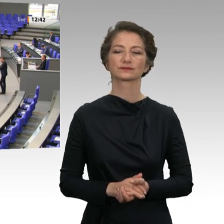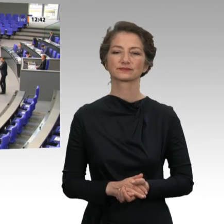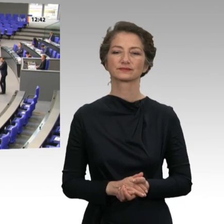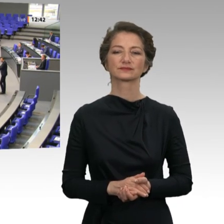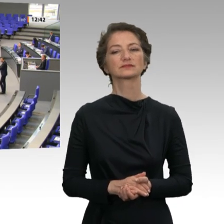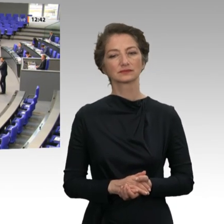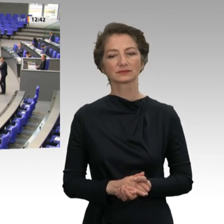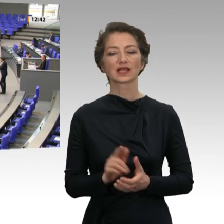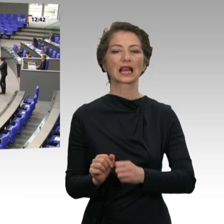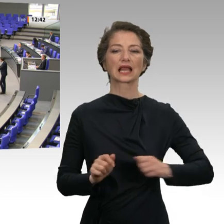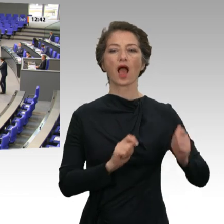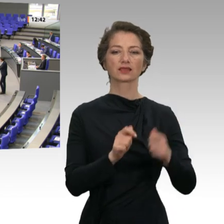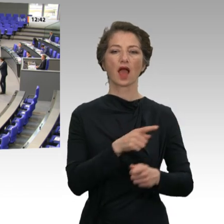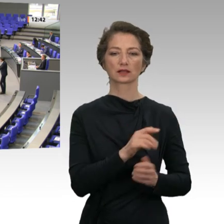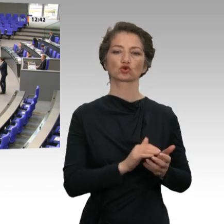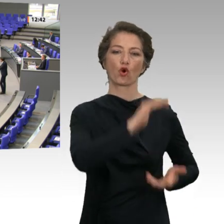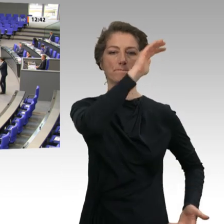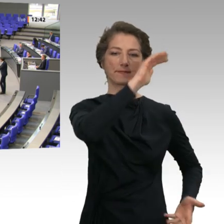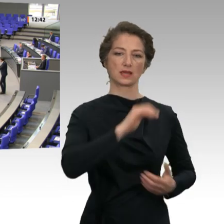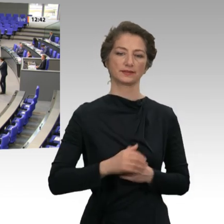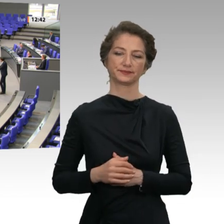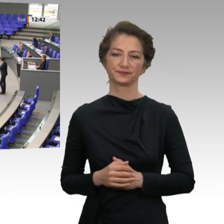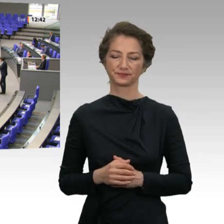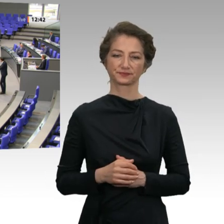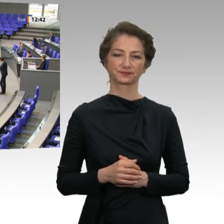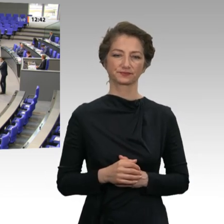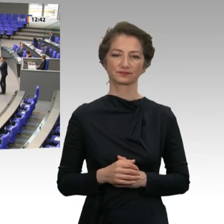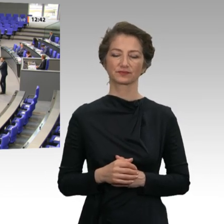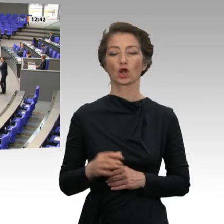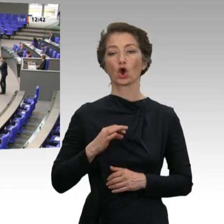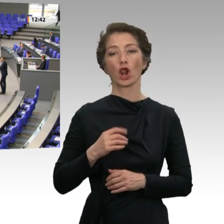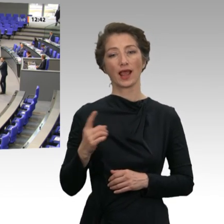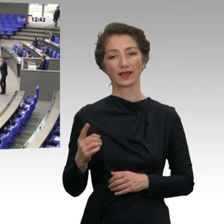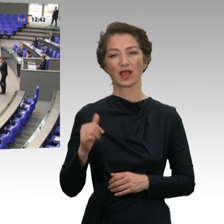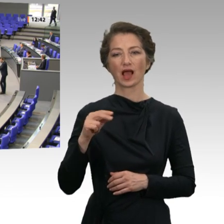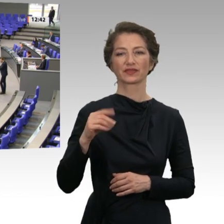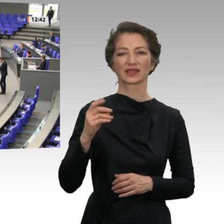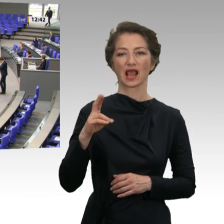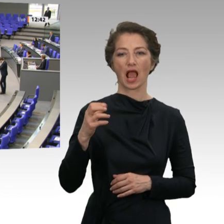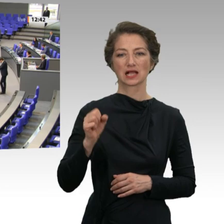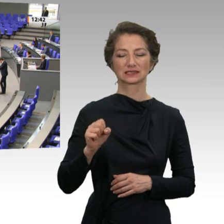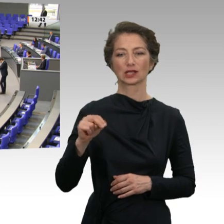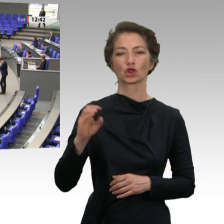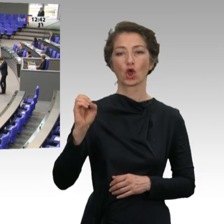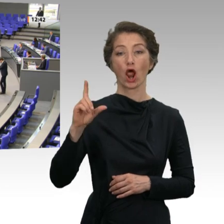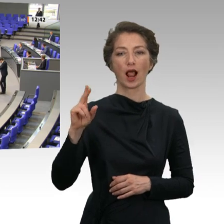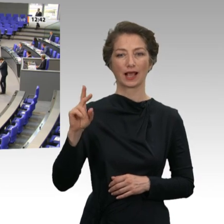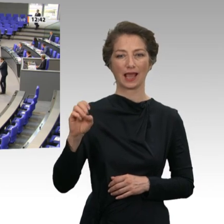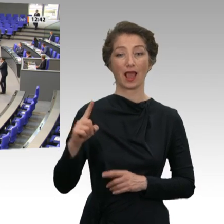gleich von meinem großartigen Kollegen Matthias Nölke in seiner Jungfernrede ausreichend gewürdigt werden. Deshalb